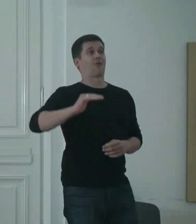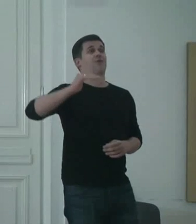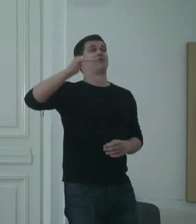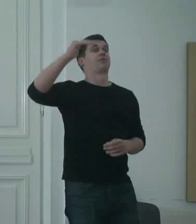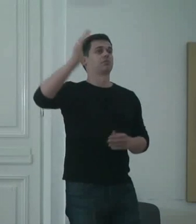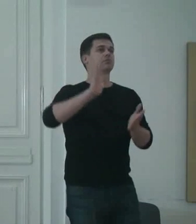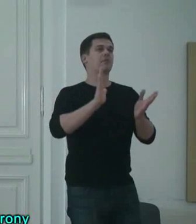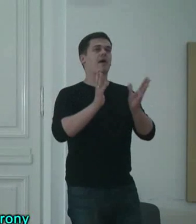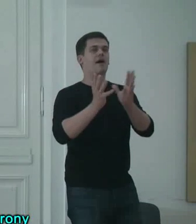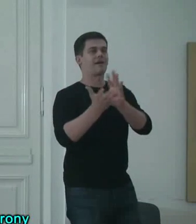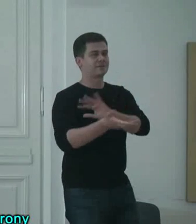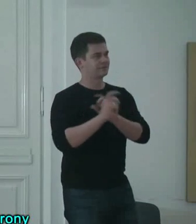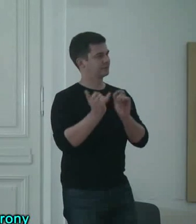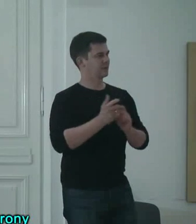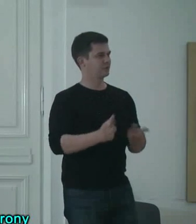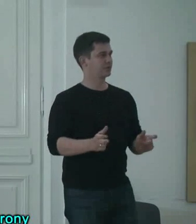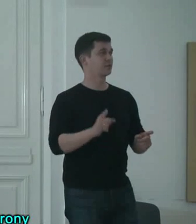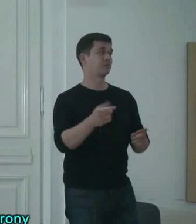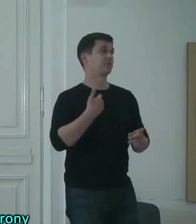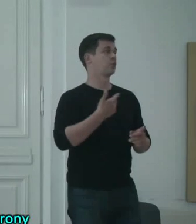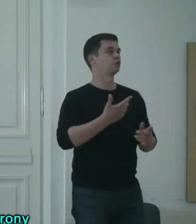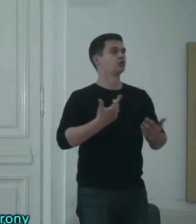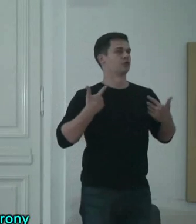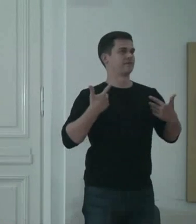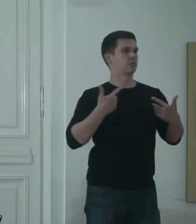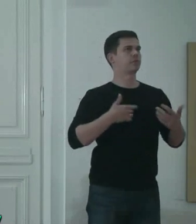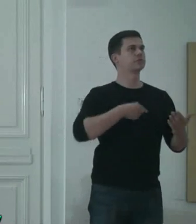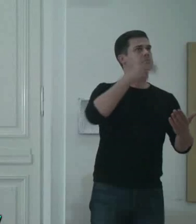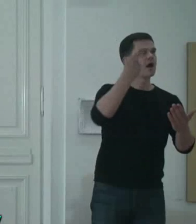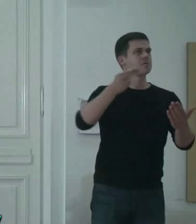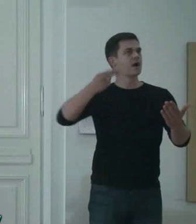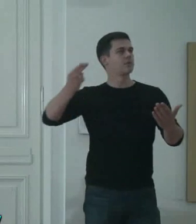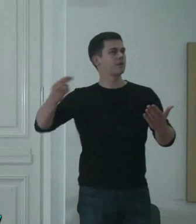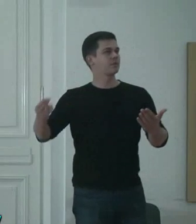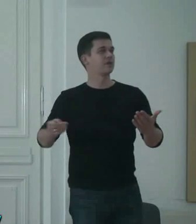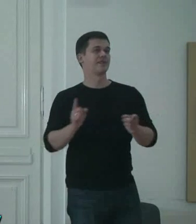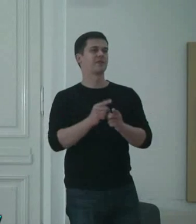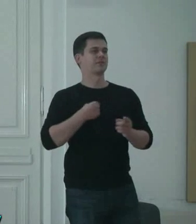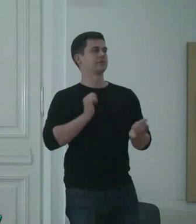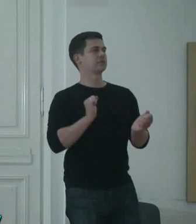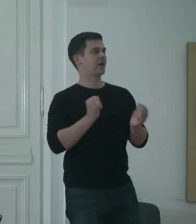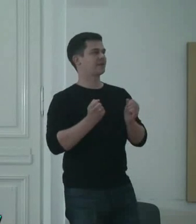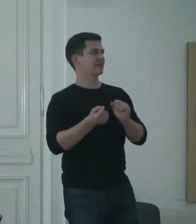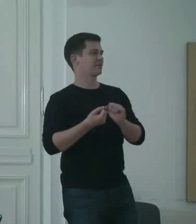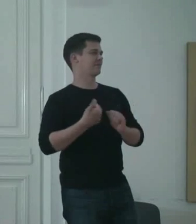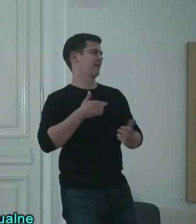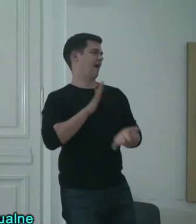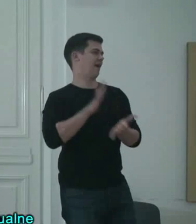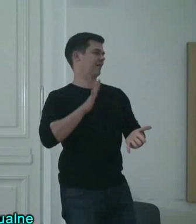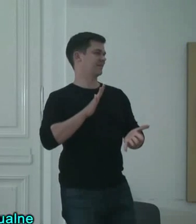wszystko z jednej strony bardzo żywo reagował, ale z drugiej strony te jego kolejne wcielenia były bardzo